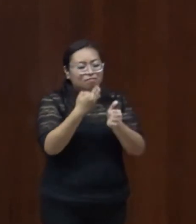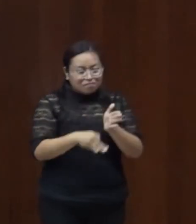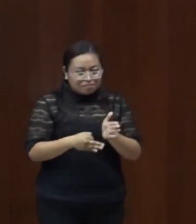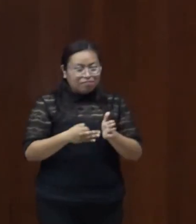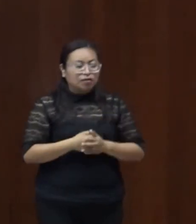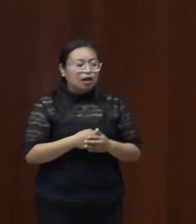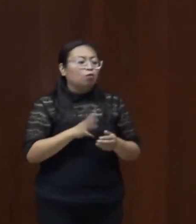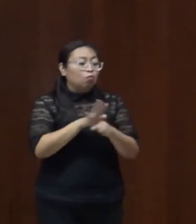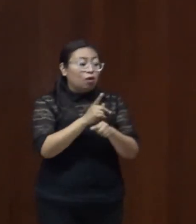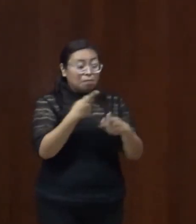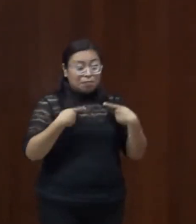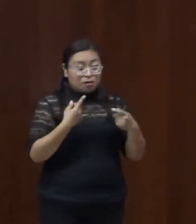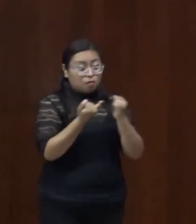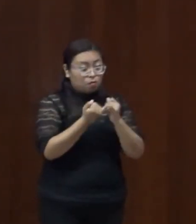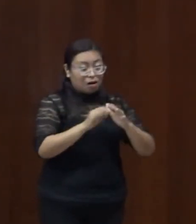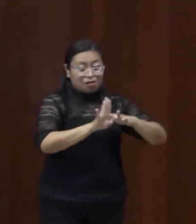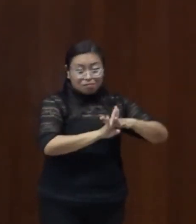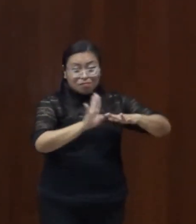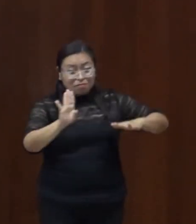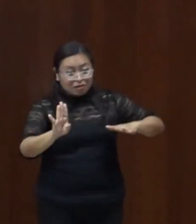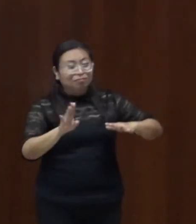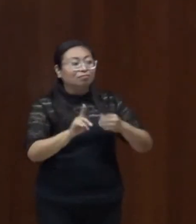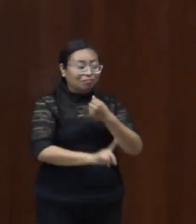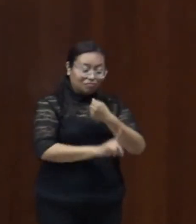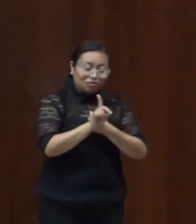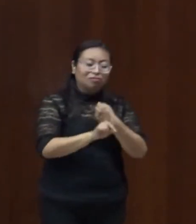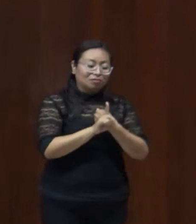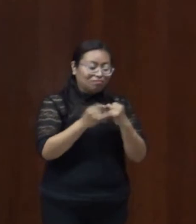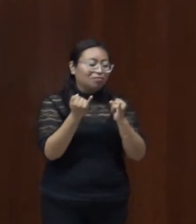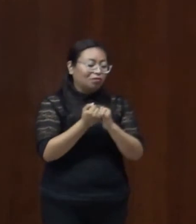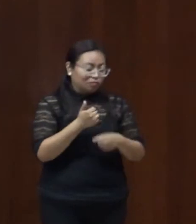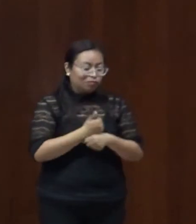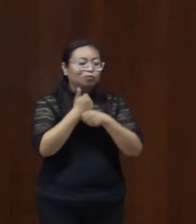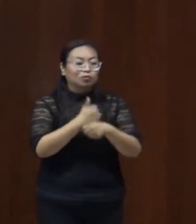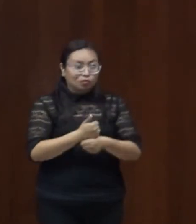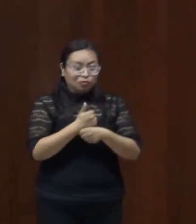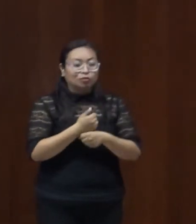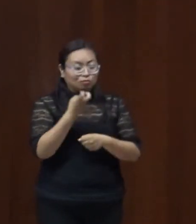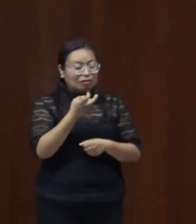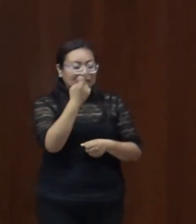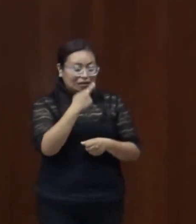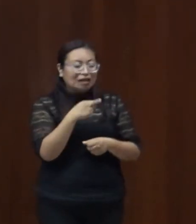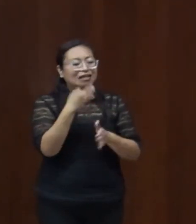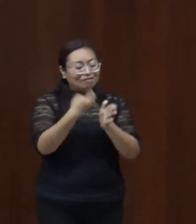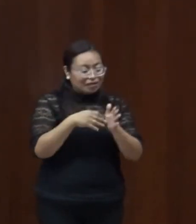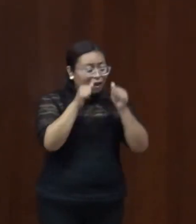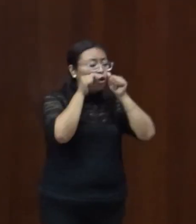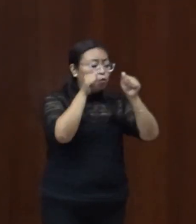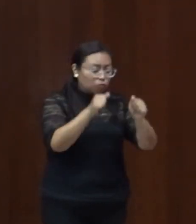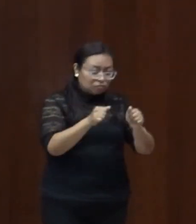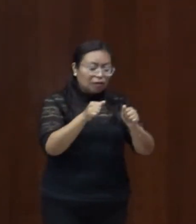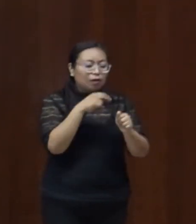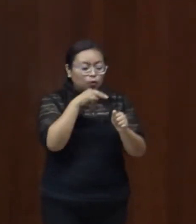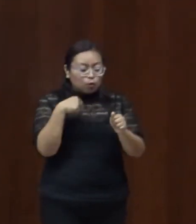y personas migrantes y refugiados en esta misma condición. Y esto está en la observación 19 que hace el